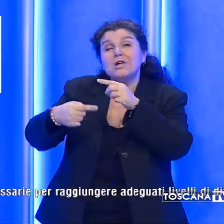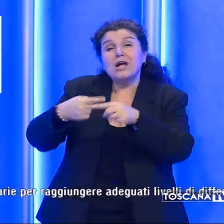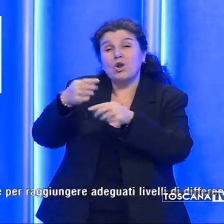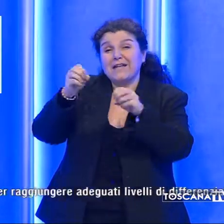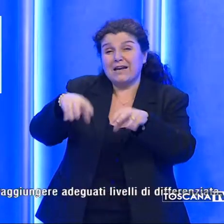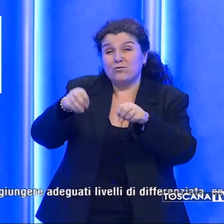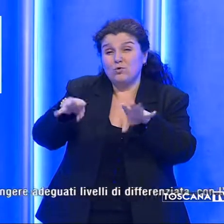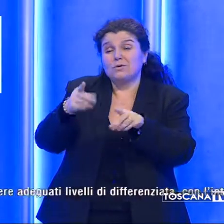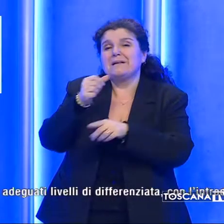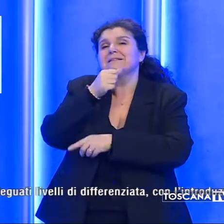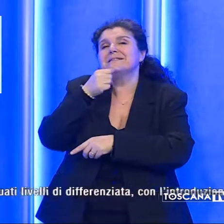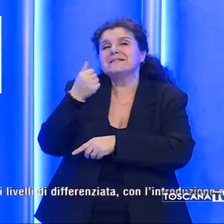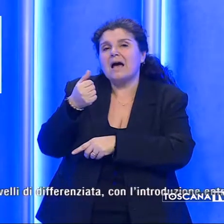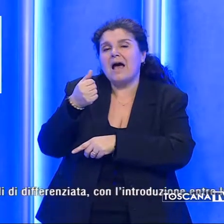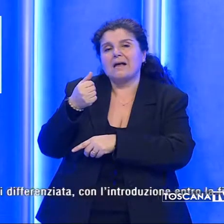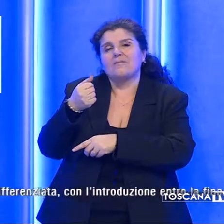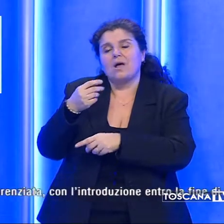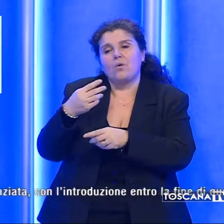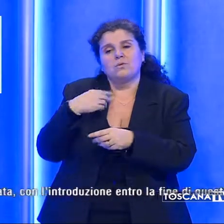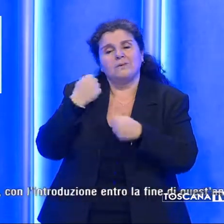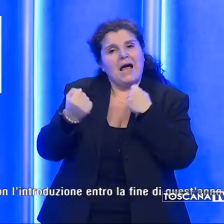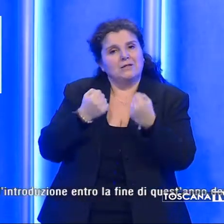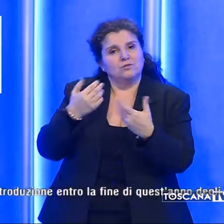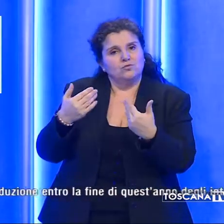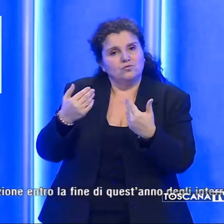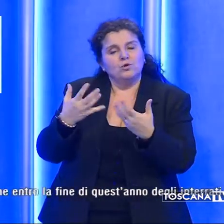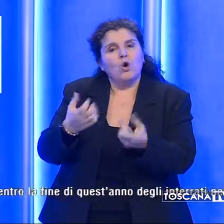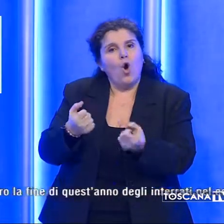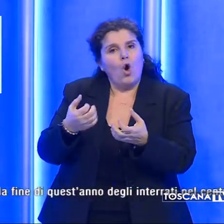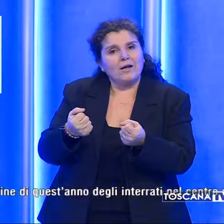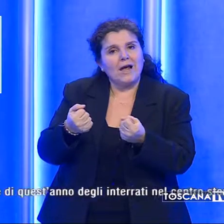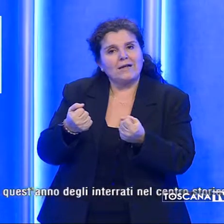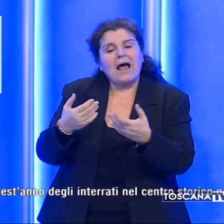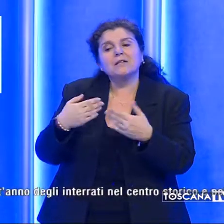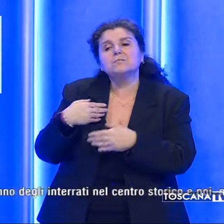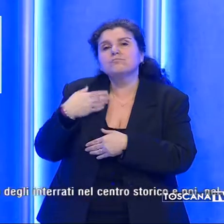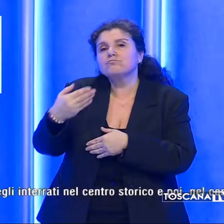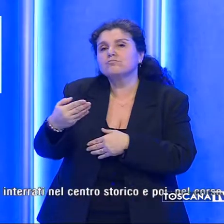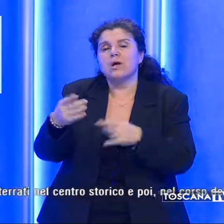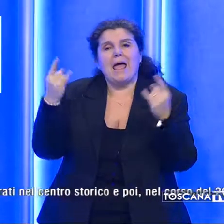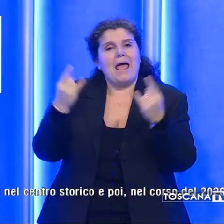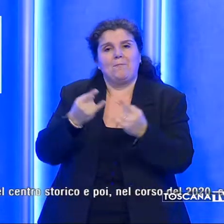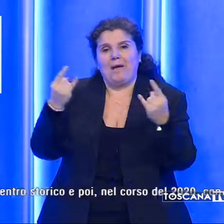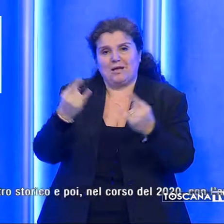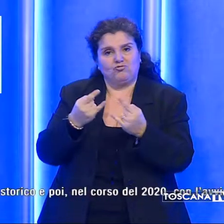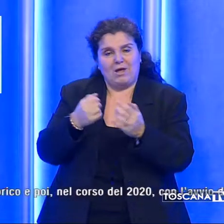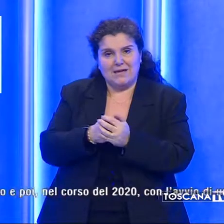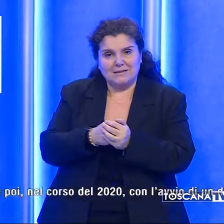necessita di risposte concrete, altrimenti si andrà presto verso l'emergenza.